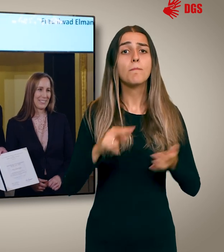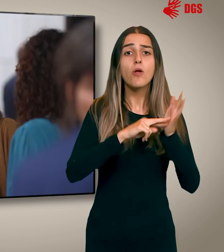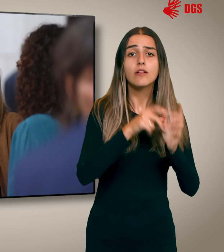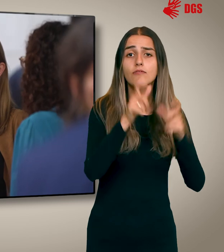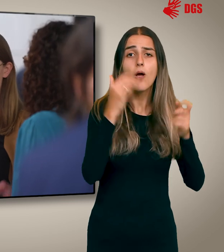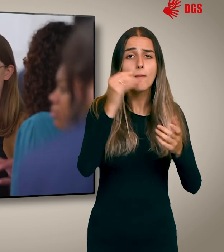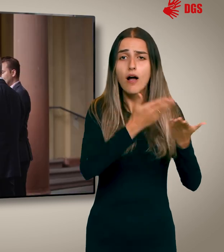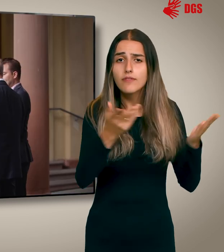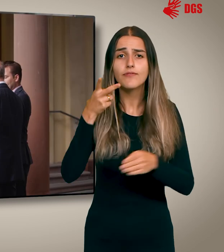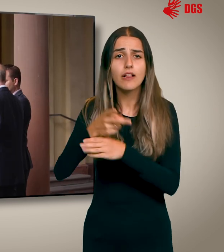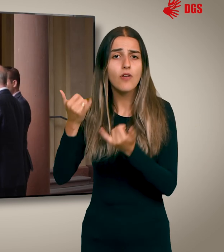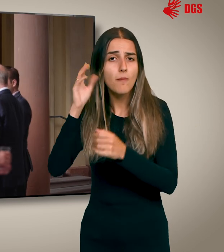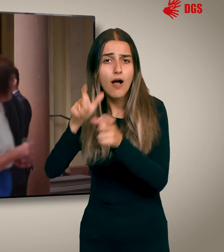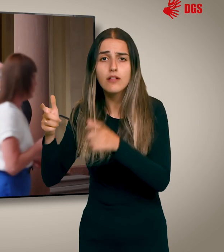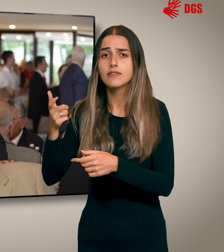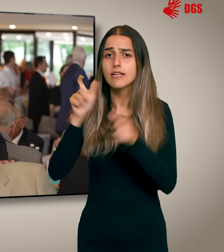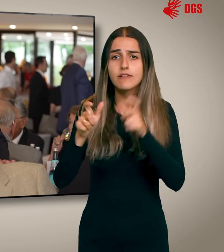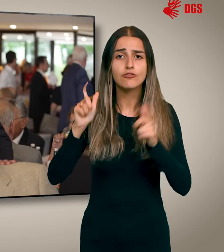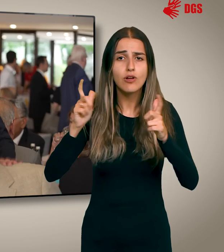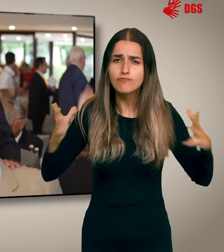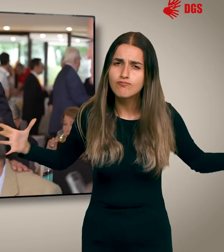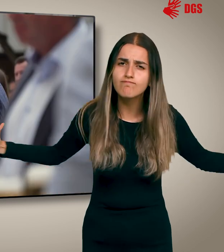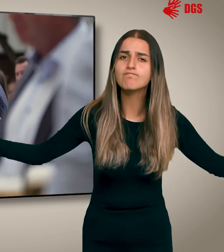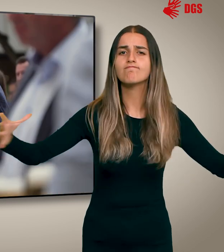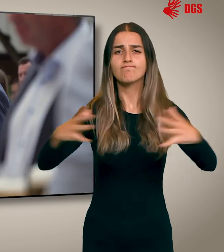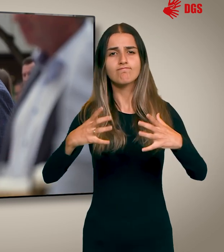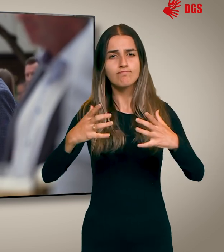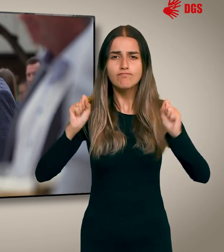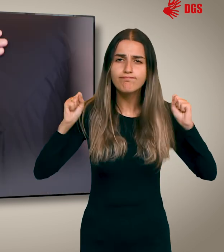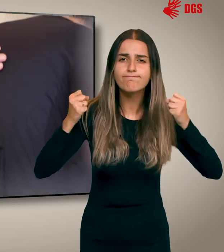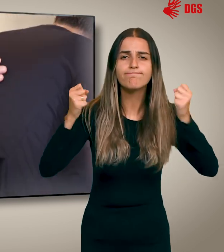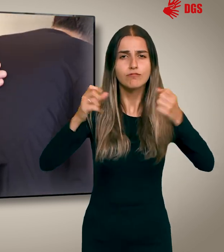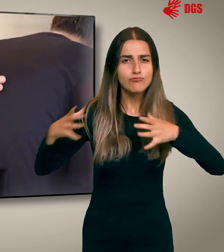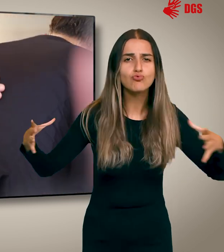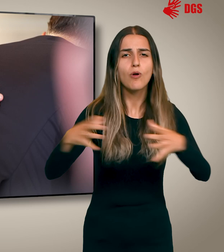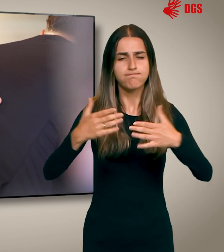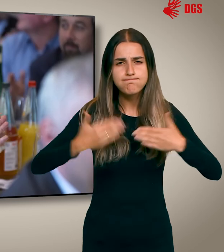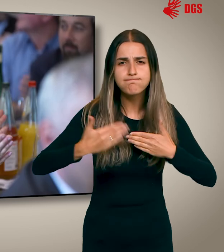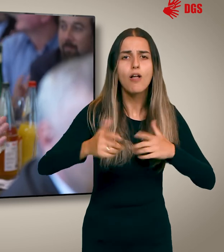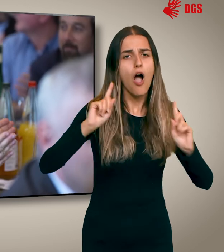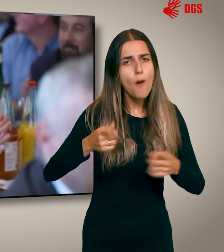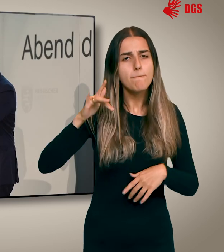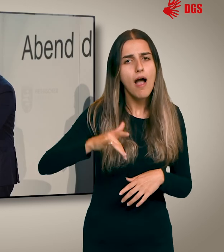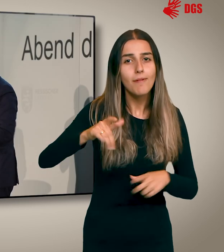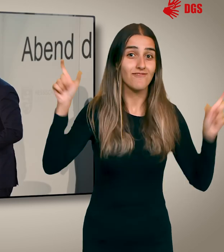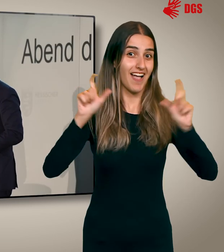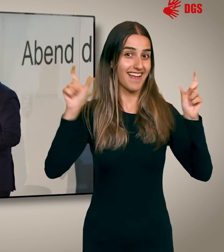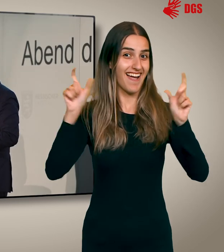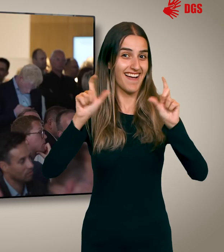Politiker kommen mit Vertreterinnen und Vertretern der Zivilgesellschaft zusammen und engagieren sich für unser Gemeinwohl. Und manchmal wird dabei